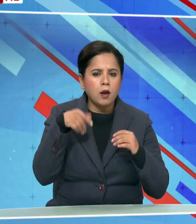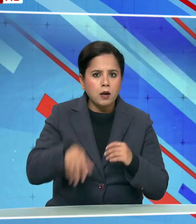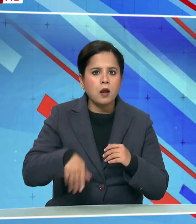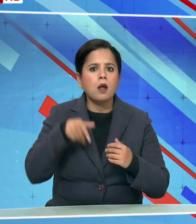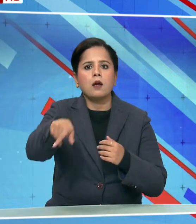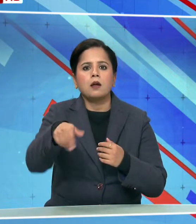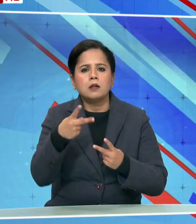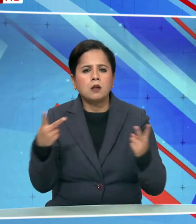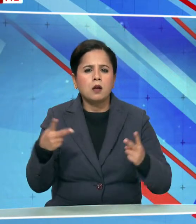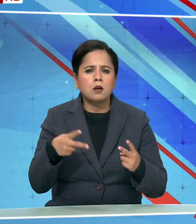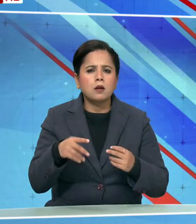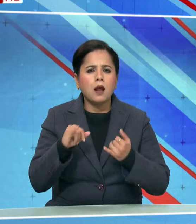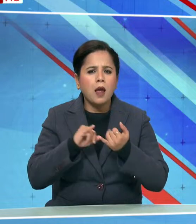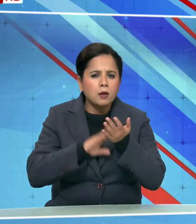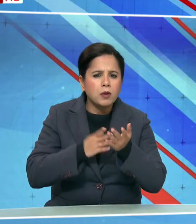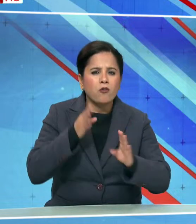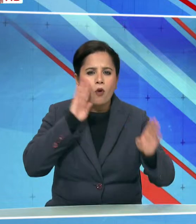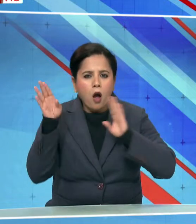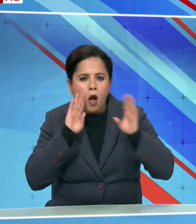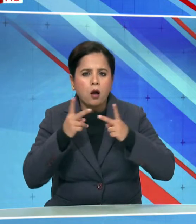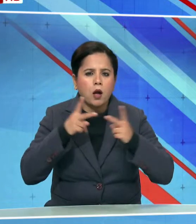मीडिया पर जमकर वारल हुई